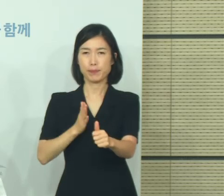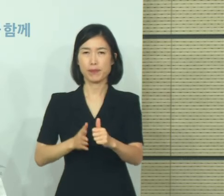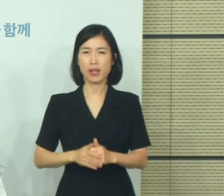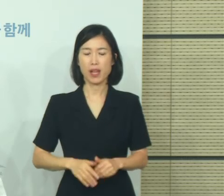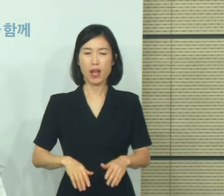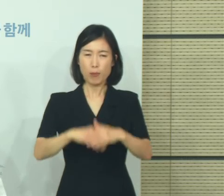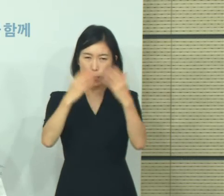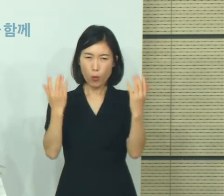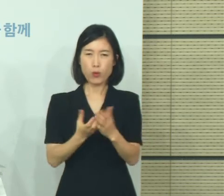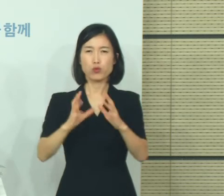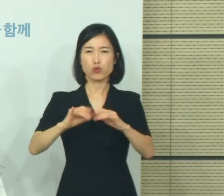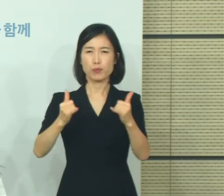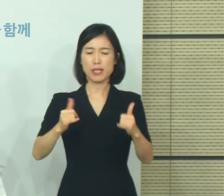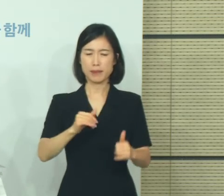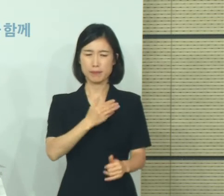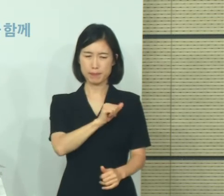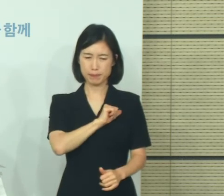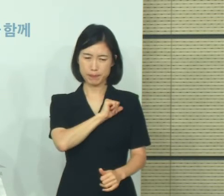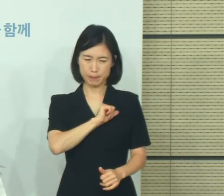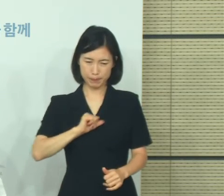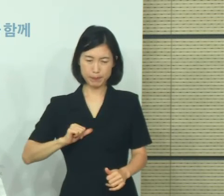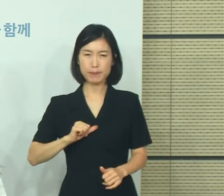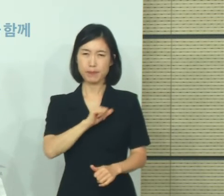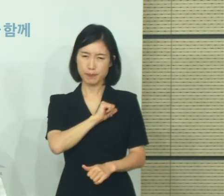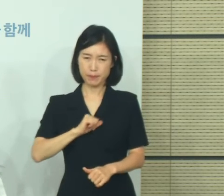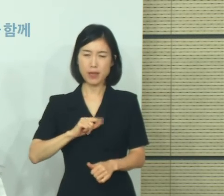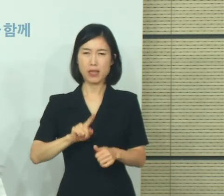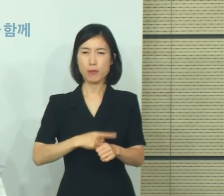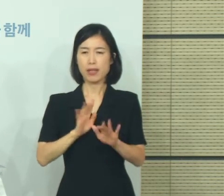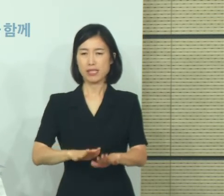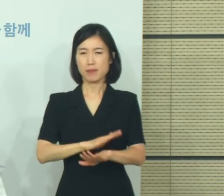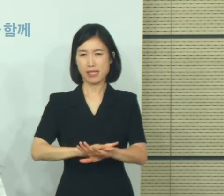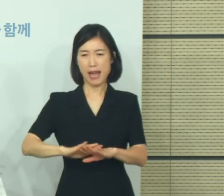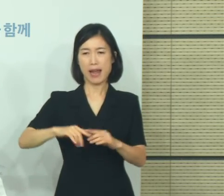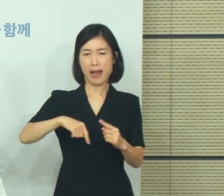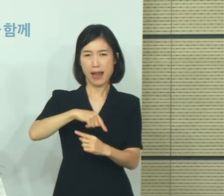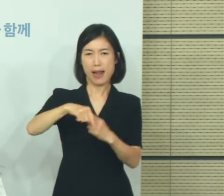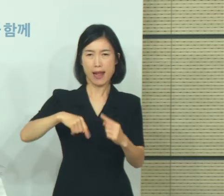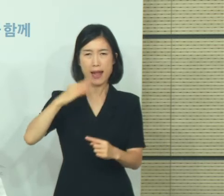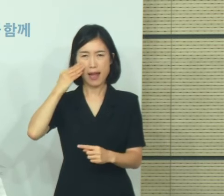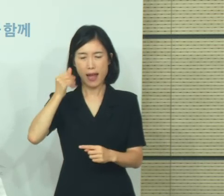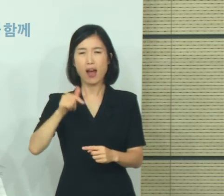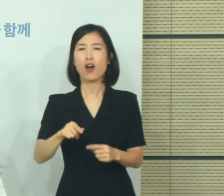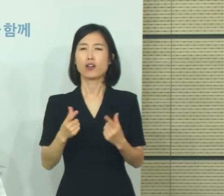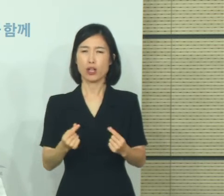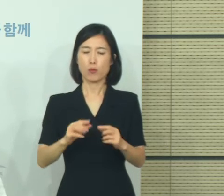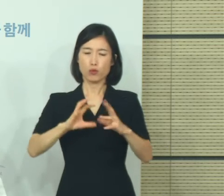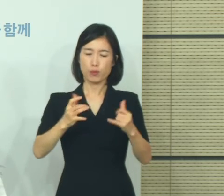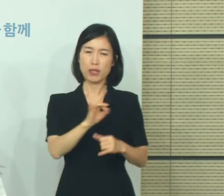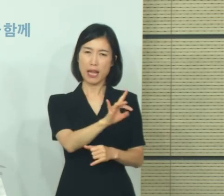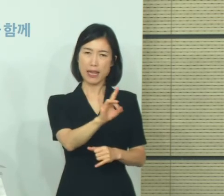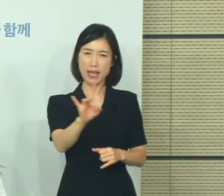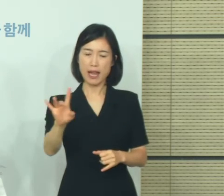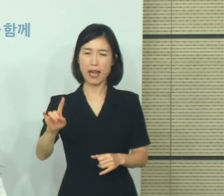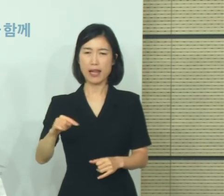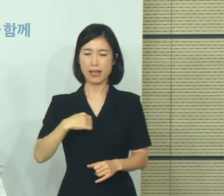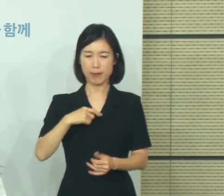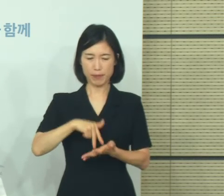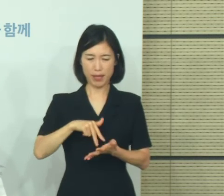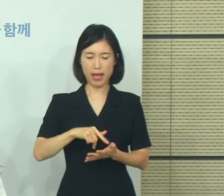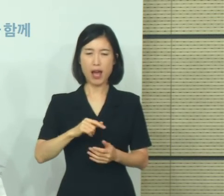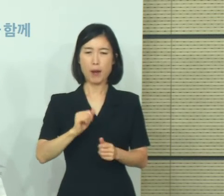고통으로 쌓아올린 우리의 성과를 지킬 수 있도록 국민 한 분 한 분께서 각자의 자리에서 방역의